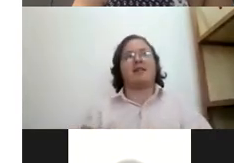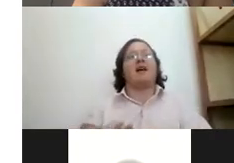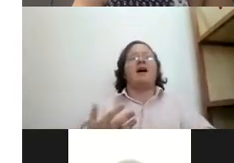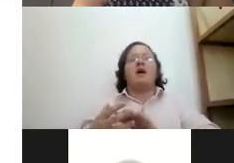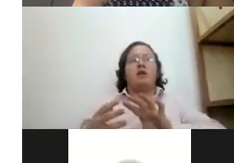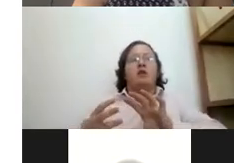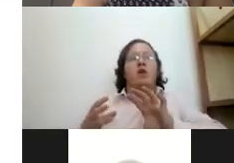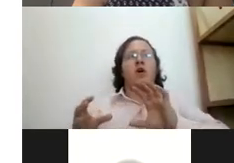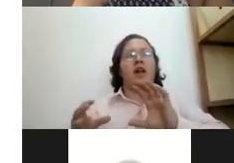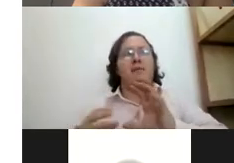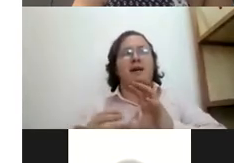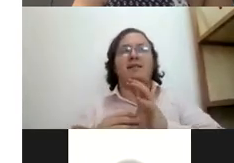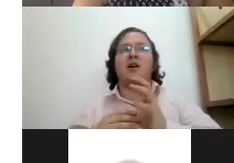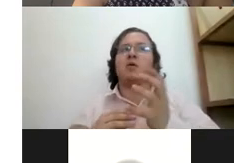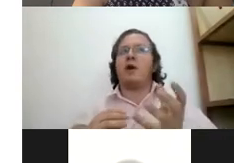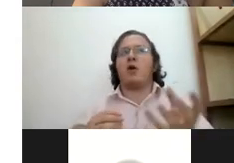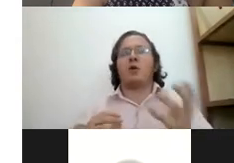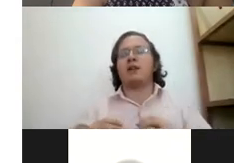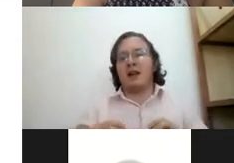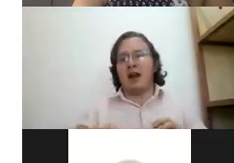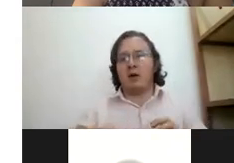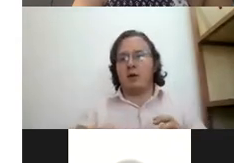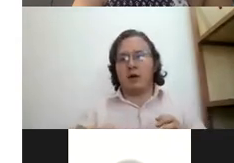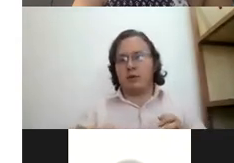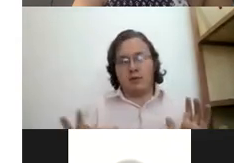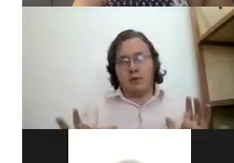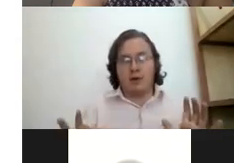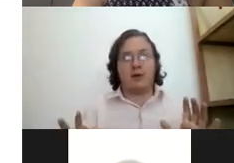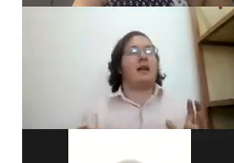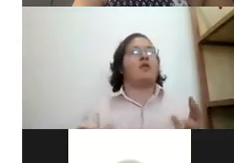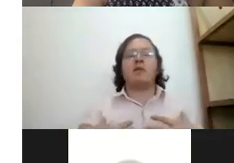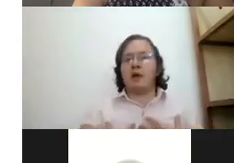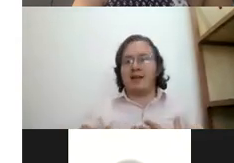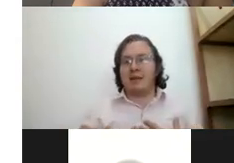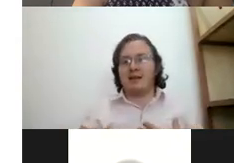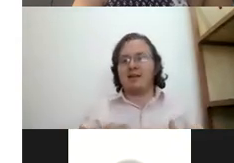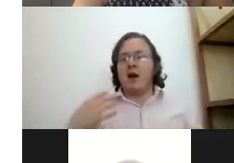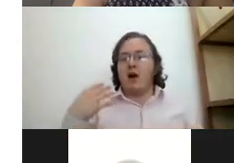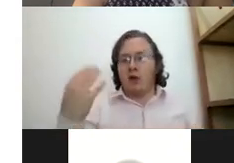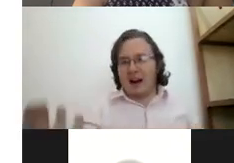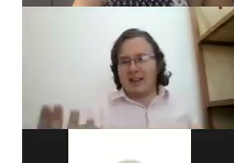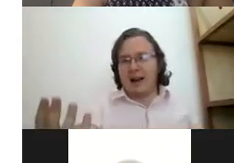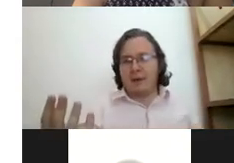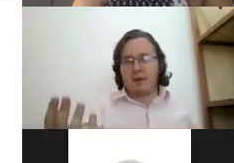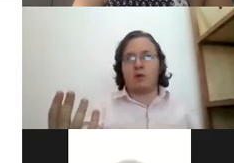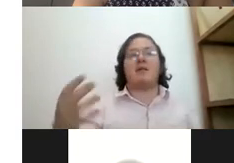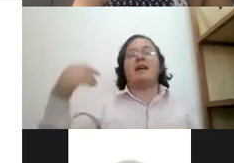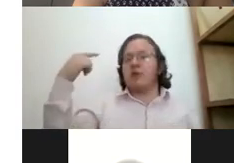se da no nada más así como de bueno lo contrataría ya no yo he visto que las empresas contratan a personas nuevas y los